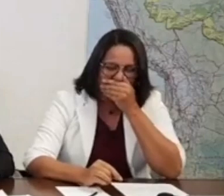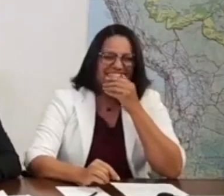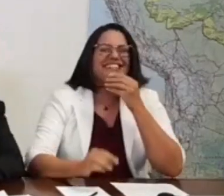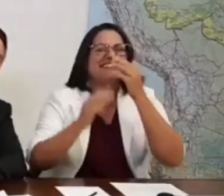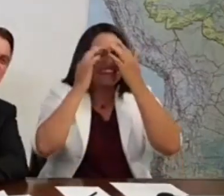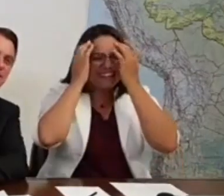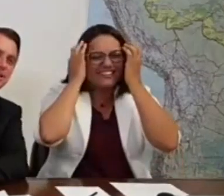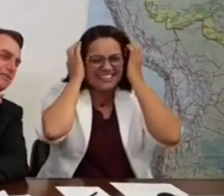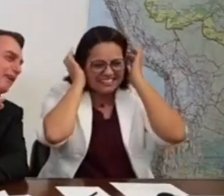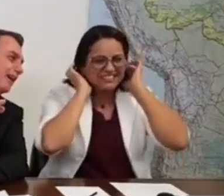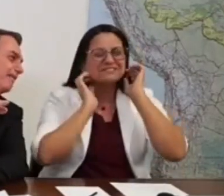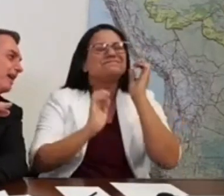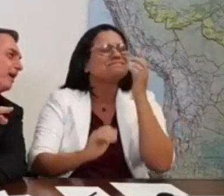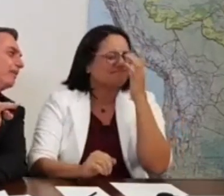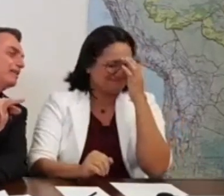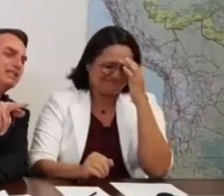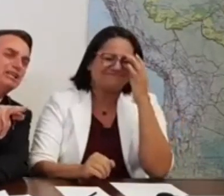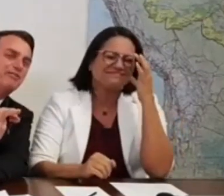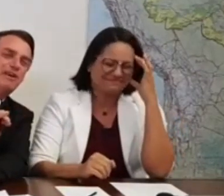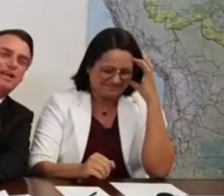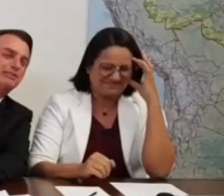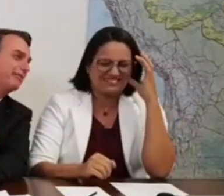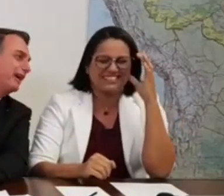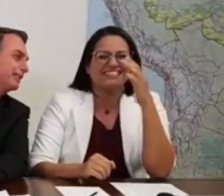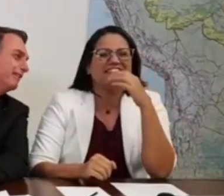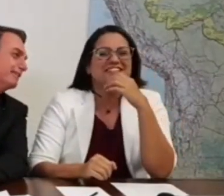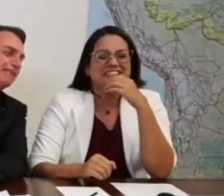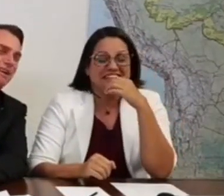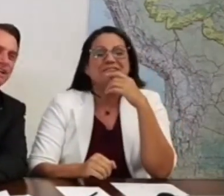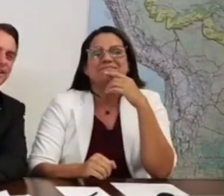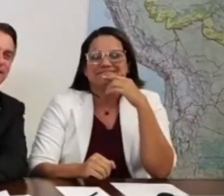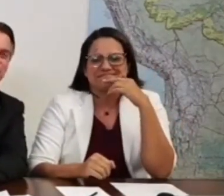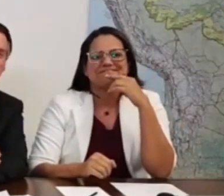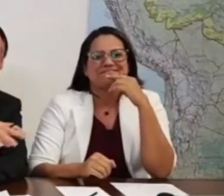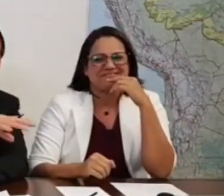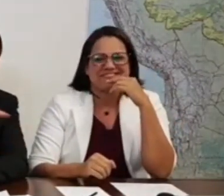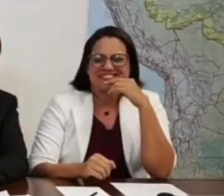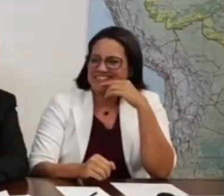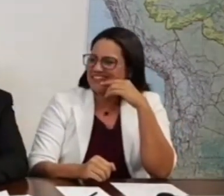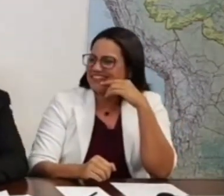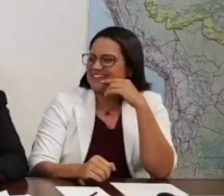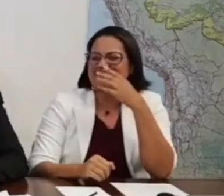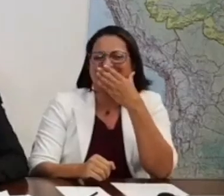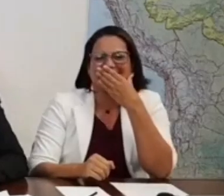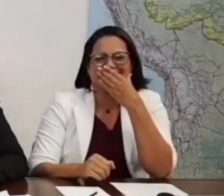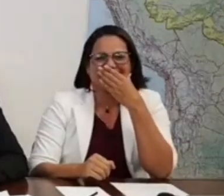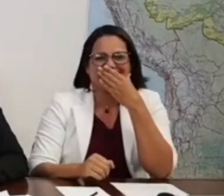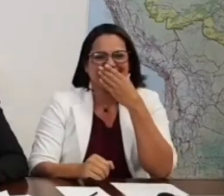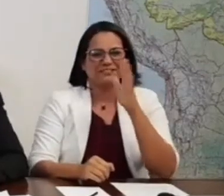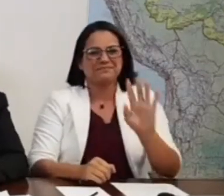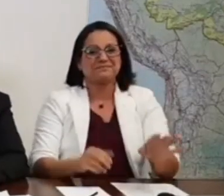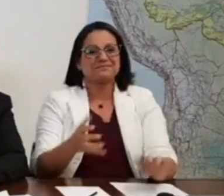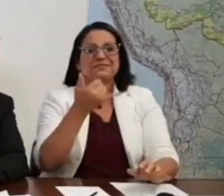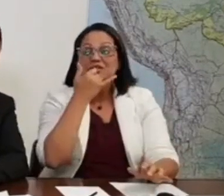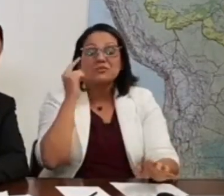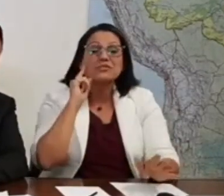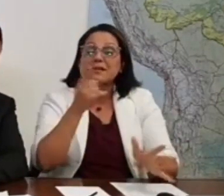É muita gente feia, é muita gente feia na tua frente, não é isso aí. Pô, tem uma galera aqui, o Evo Negão é bonito?